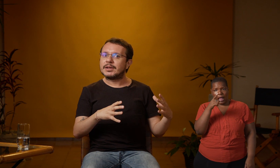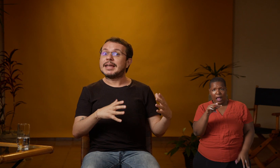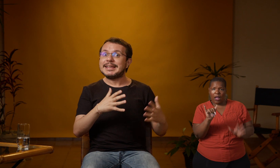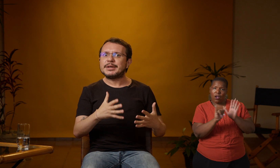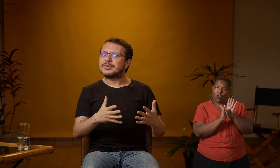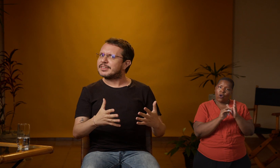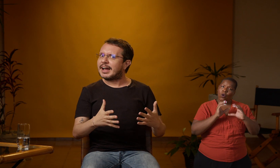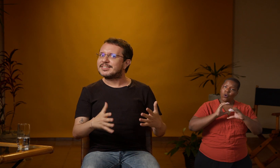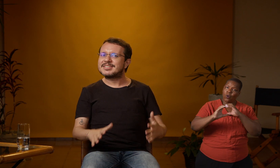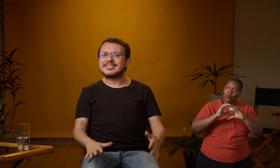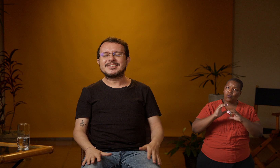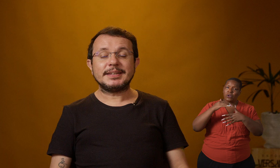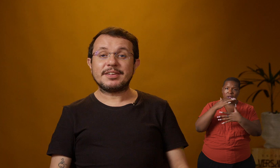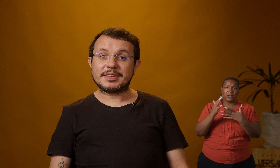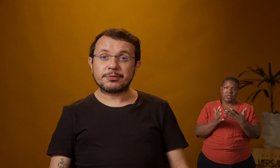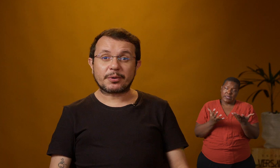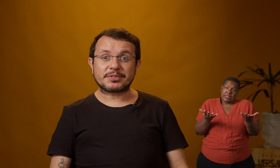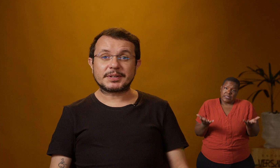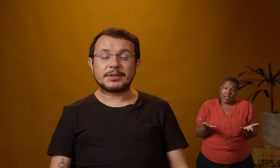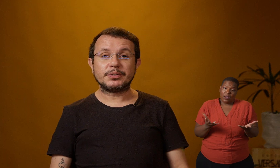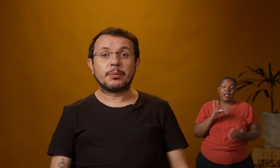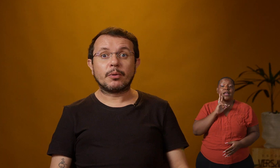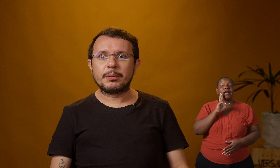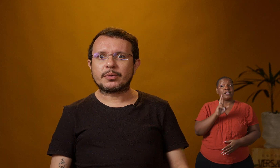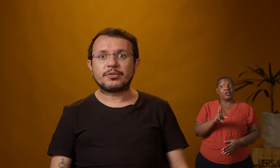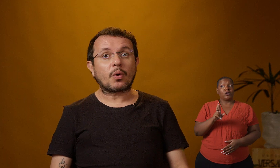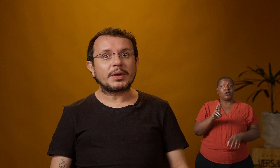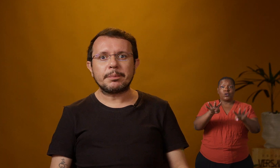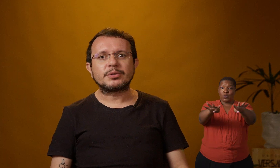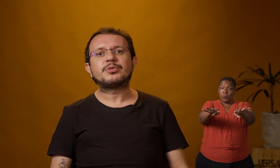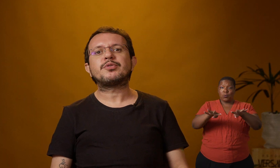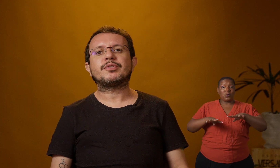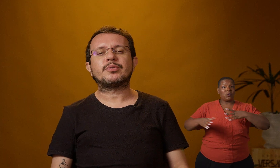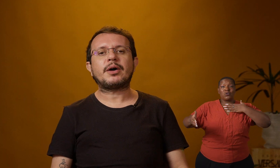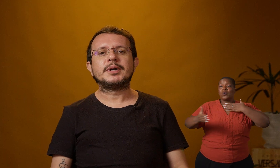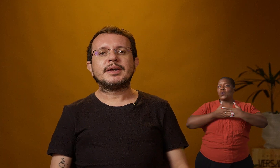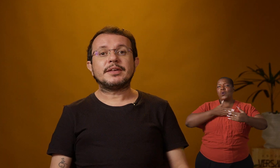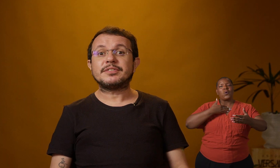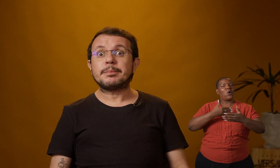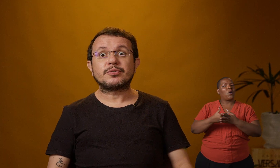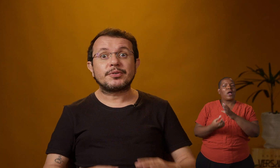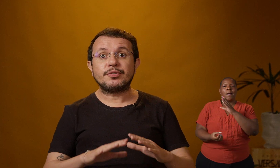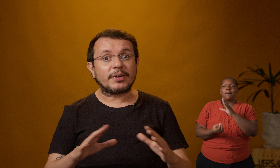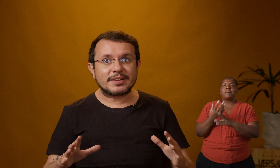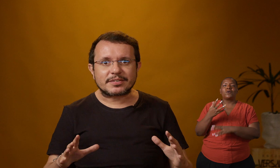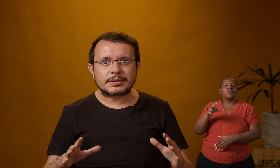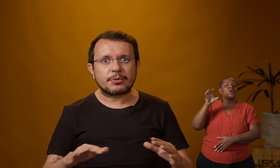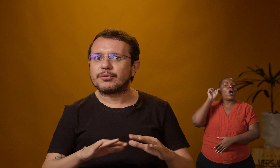em língua de sinais? E eis a resposta. No público de qualquer produto audiovisual, existem pessoas diversas, com